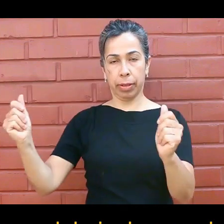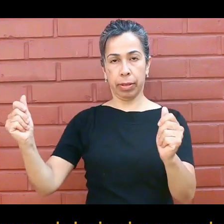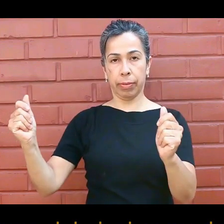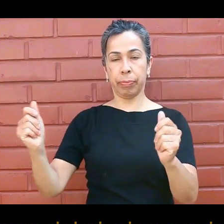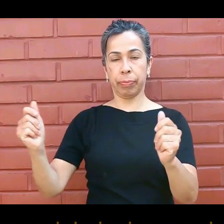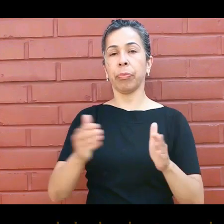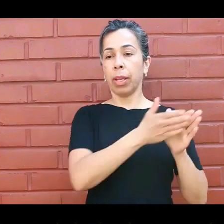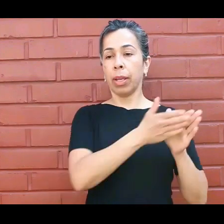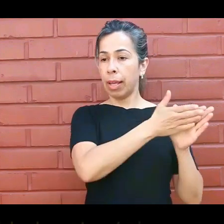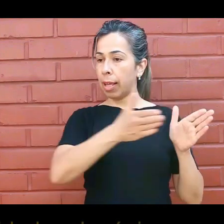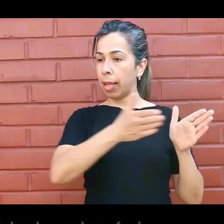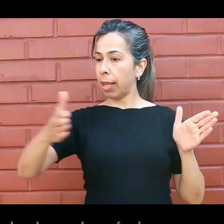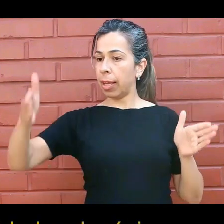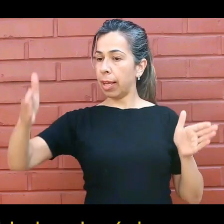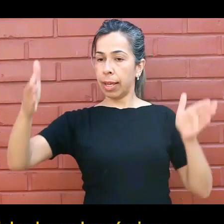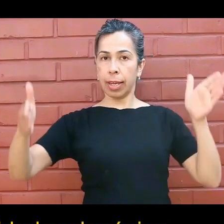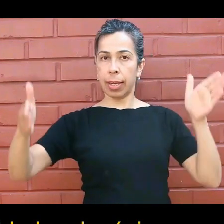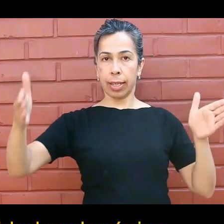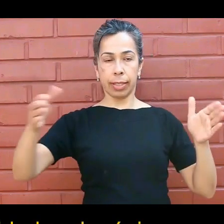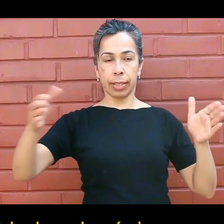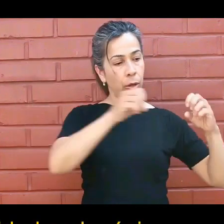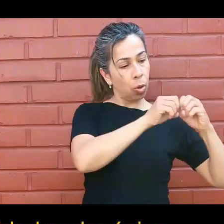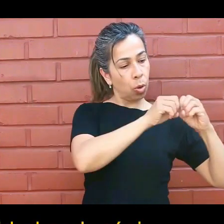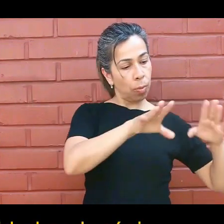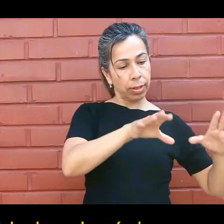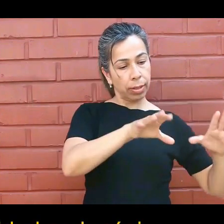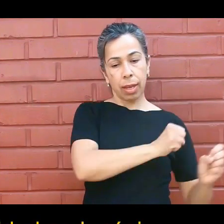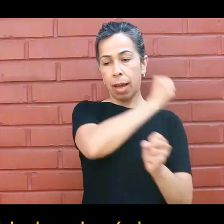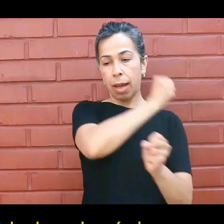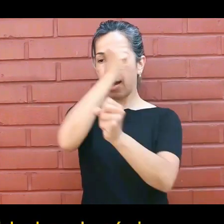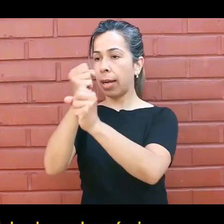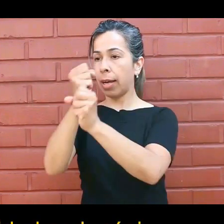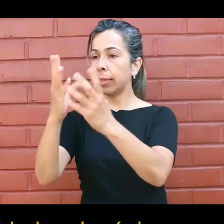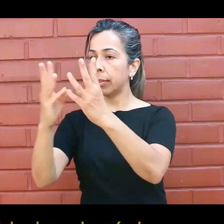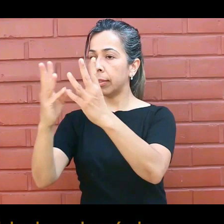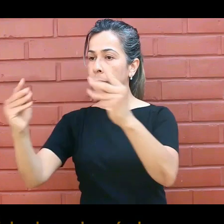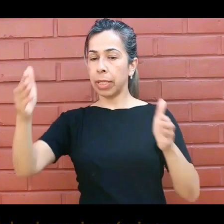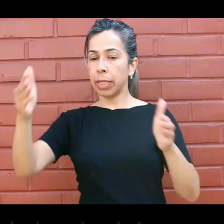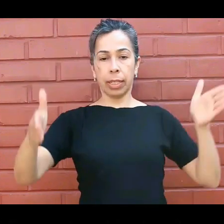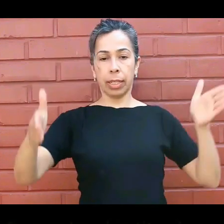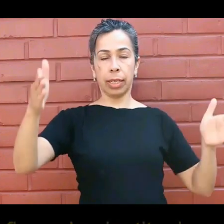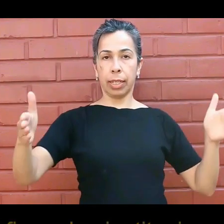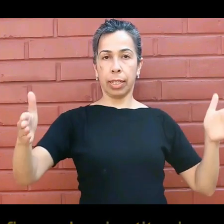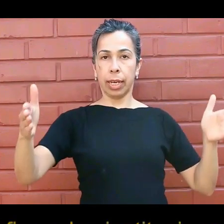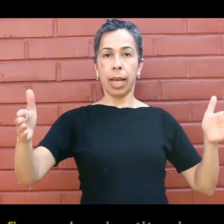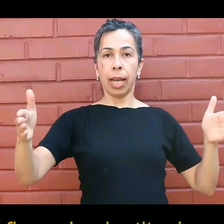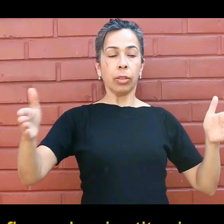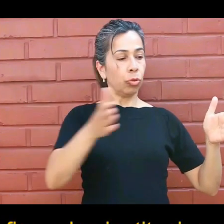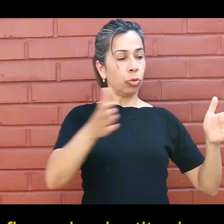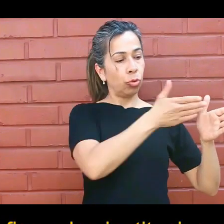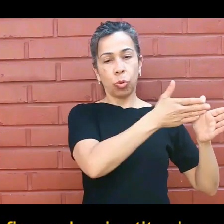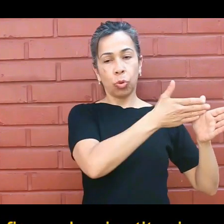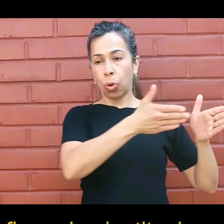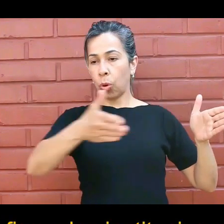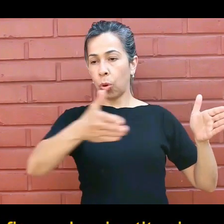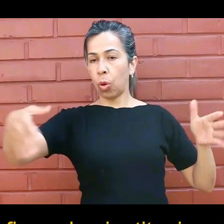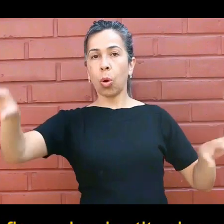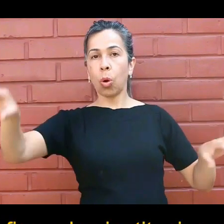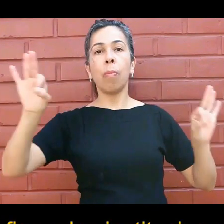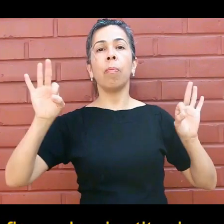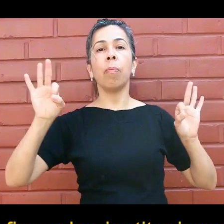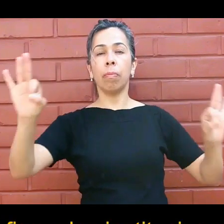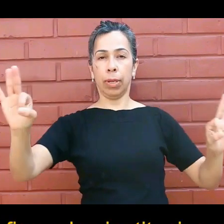secundario. En términos de una unidad pedagógica, es el marco